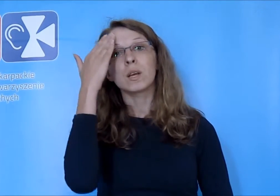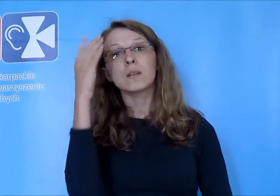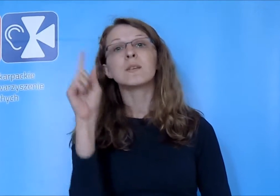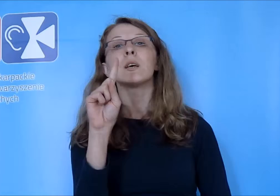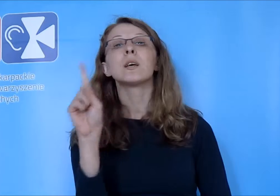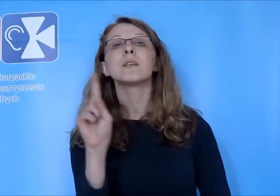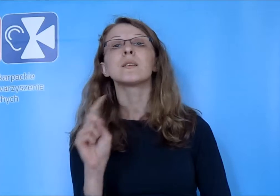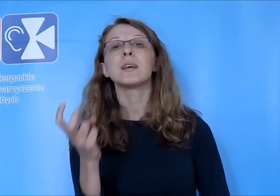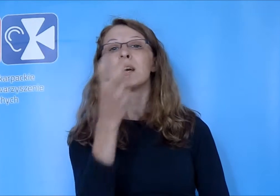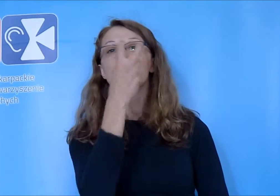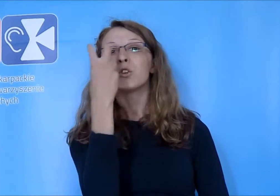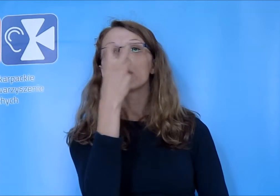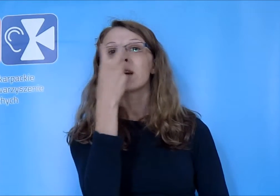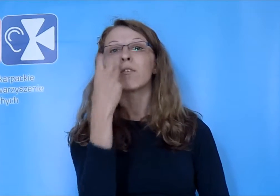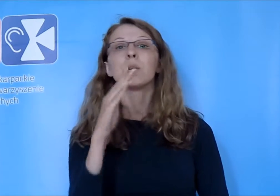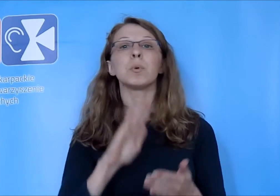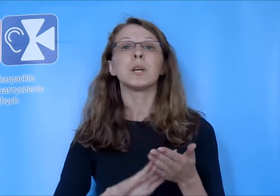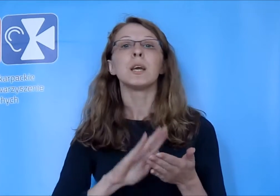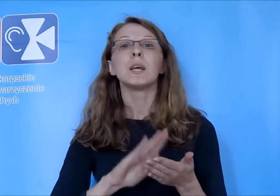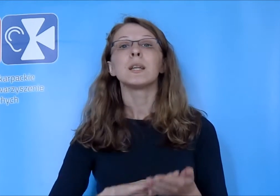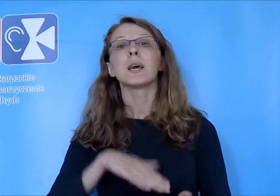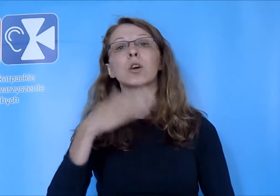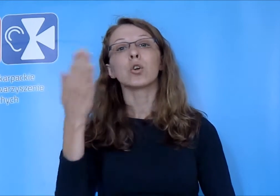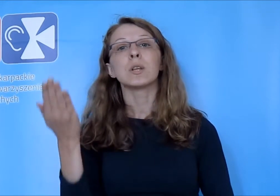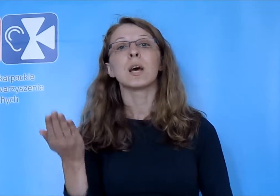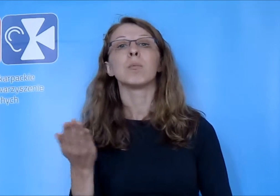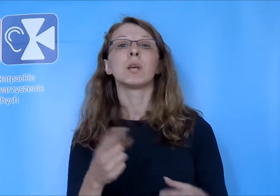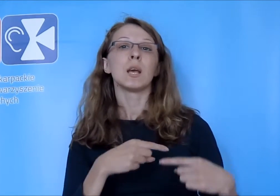nagrodami. Serdecznie zapraszamy.